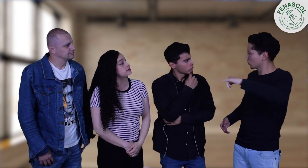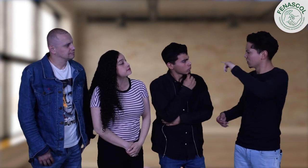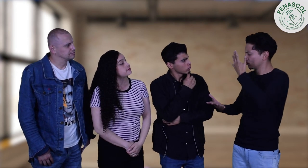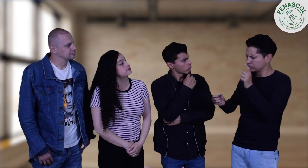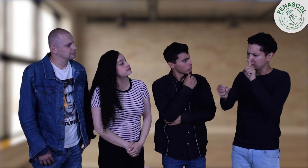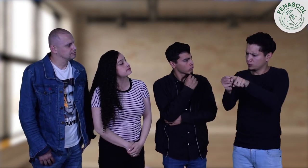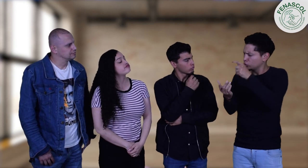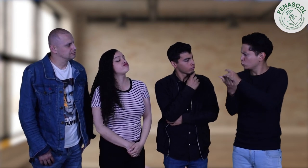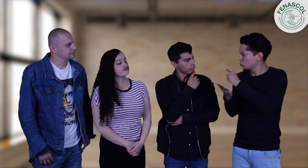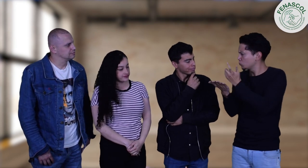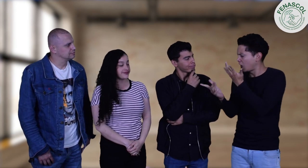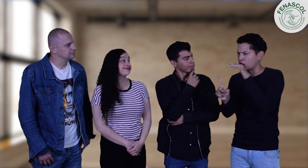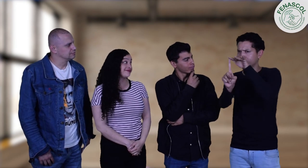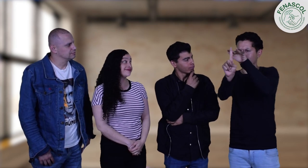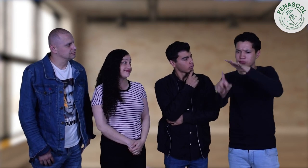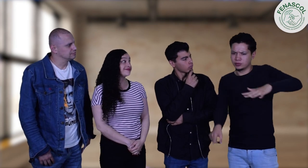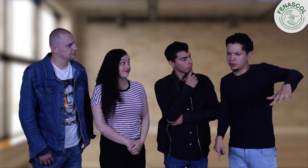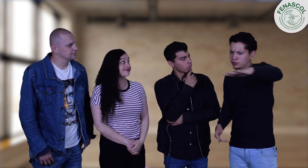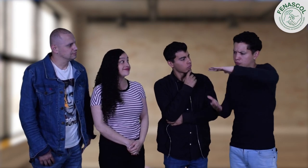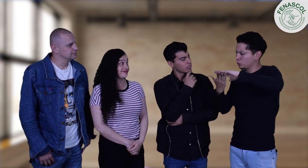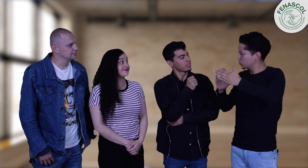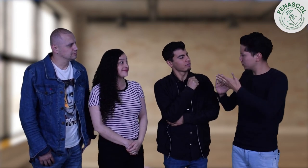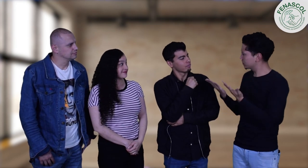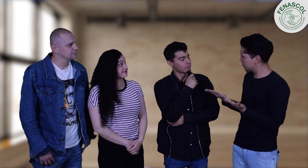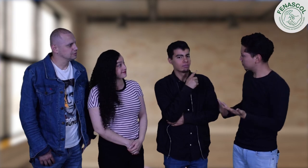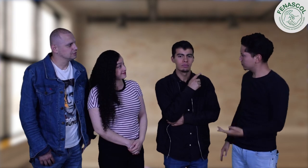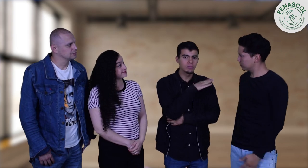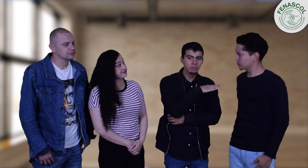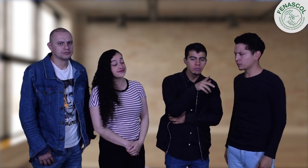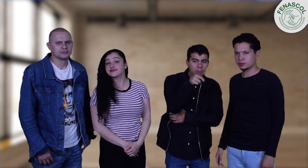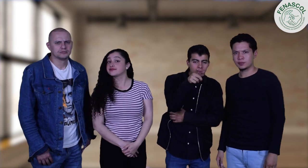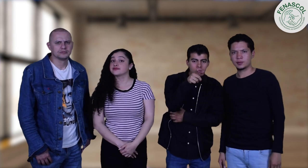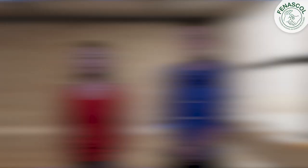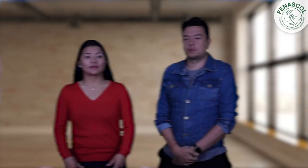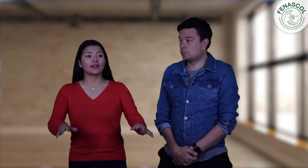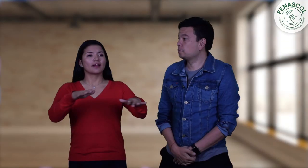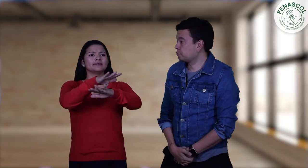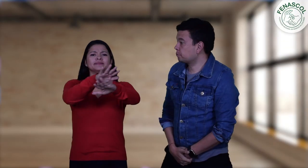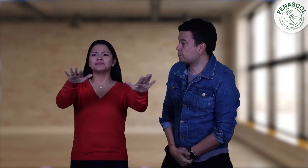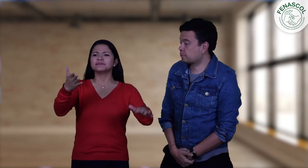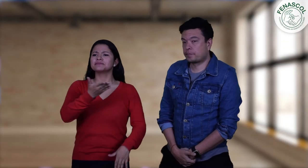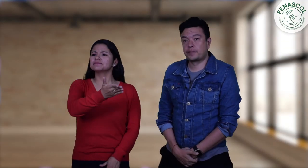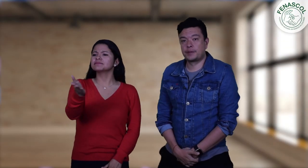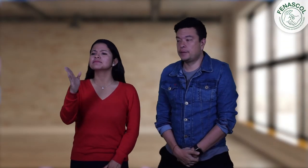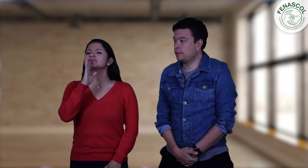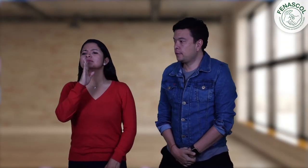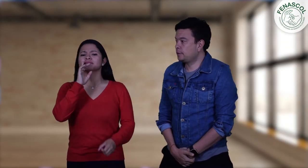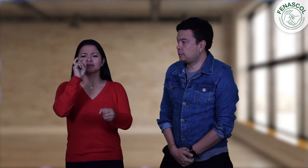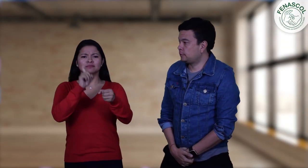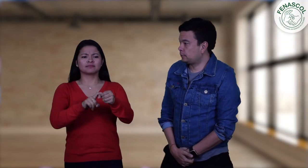igual. Queremos ser parte, ser socios e incidir por nuestra comunidad. Sí, ey, mira. Ey, de los presentes, ¿quién desea afiliarse como